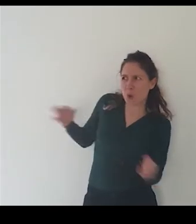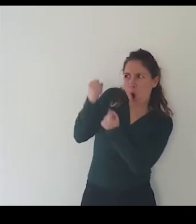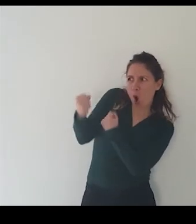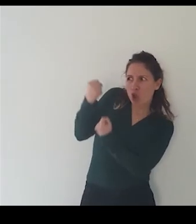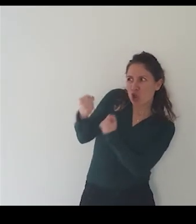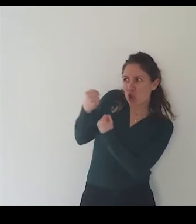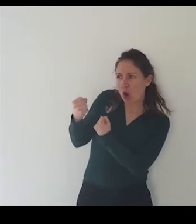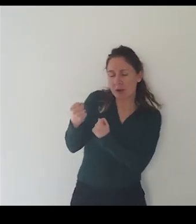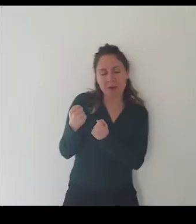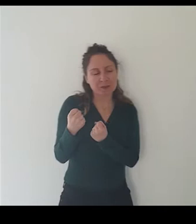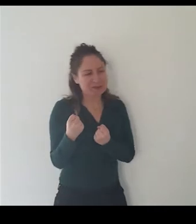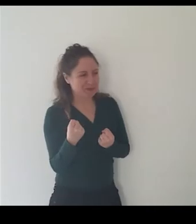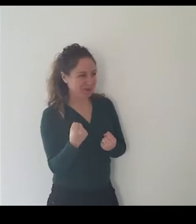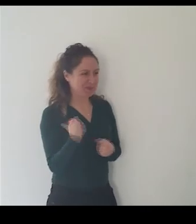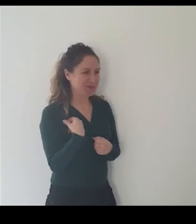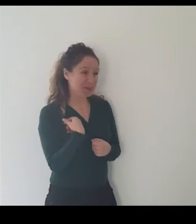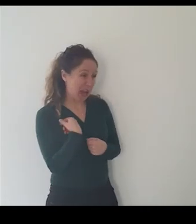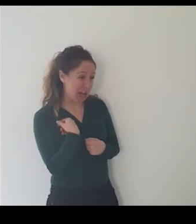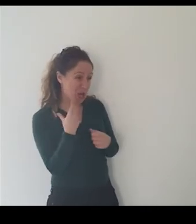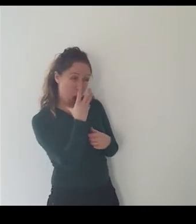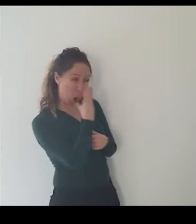voglio darti un bacio in fronte